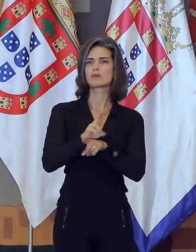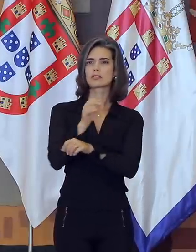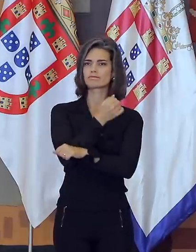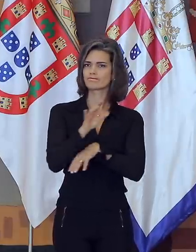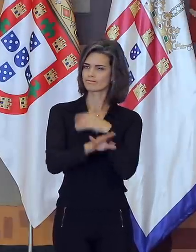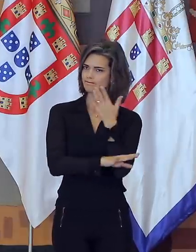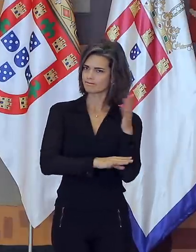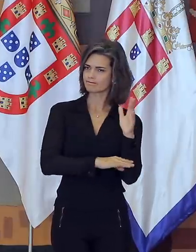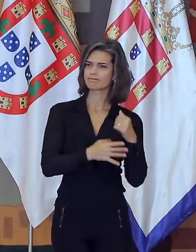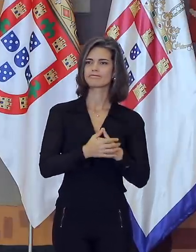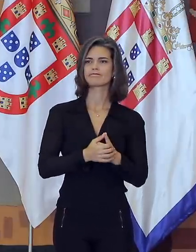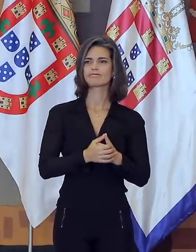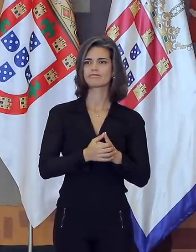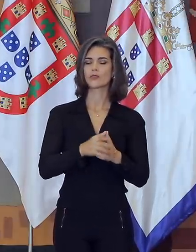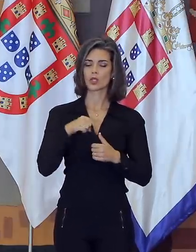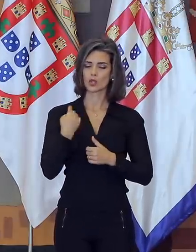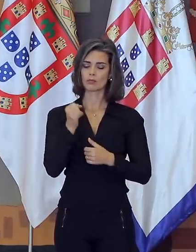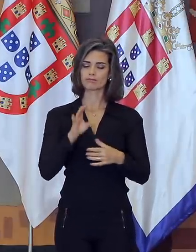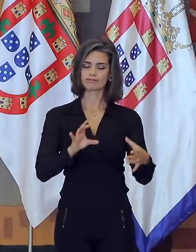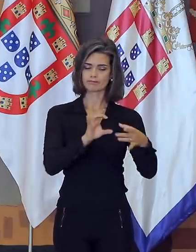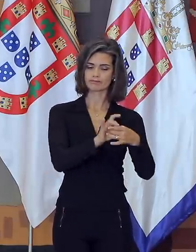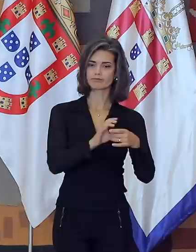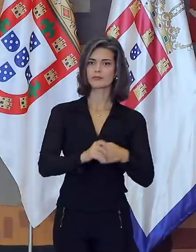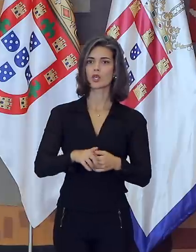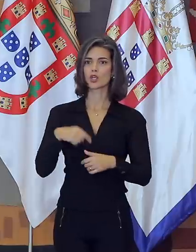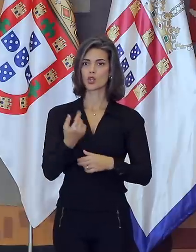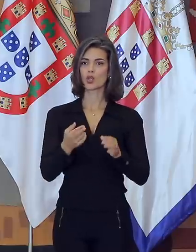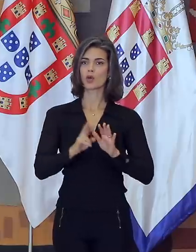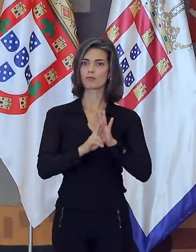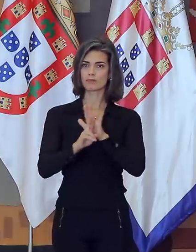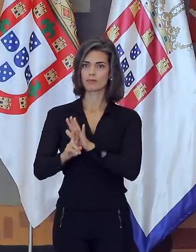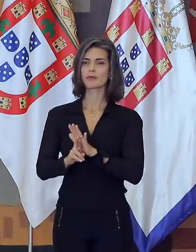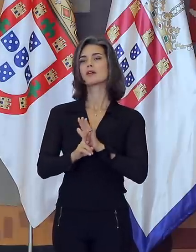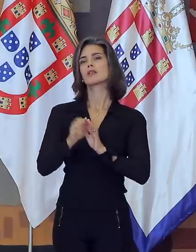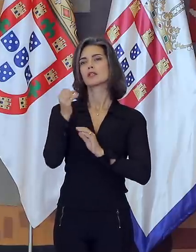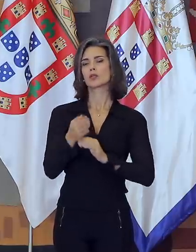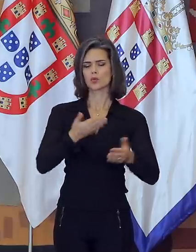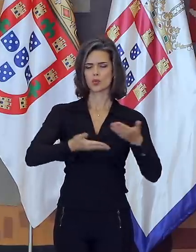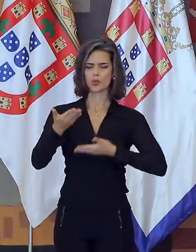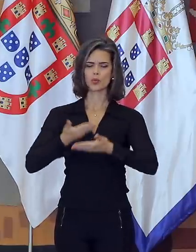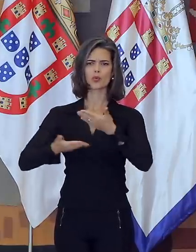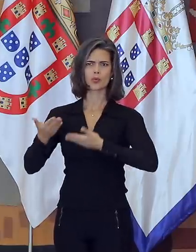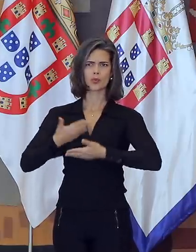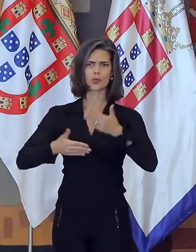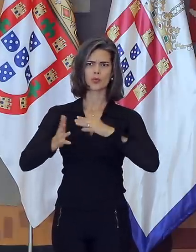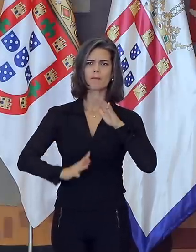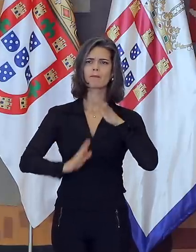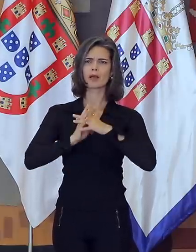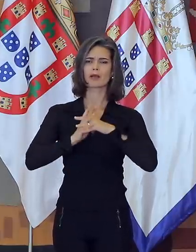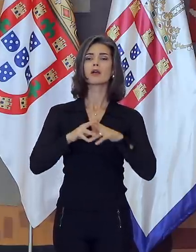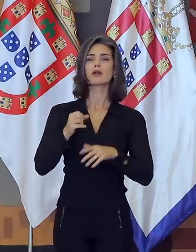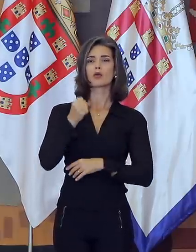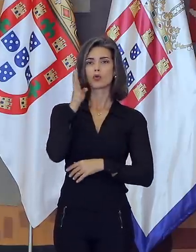ambiental. E nossa ação diplomática vai além, como seria de esperar-se, de um país das dimensões do Brasil, de um